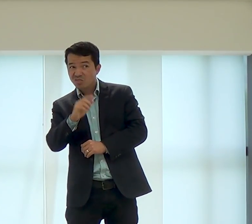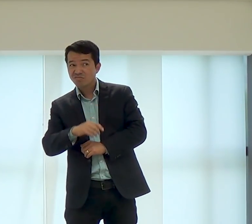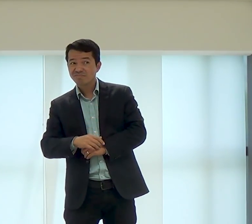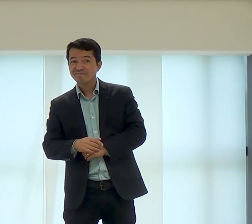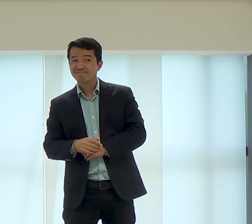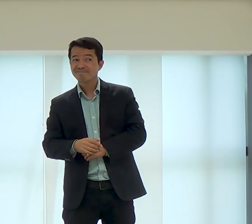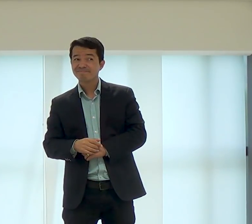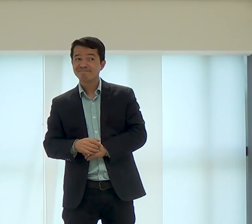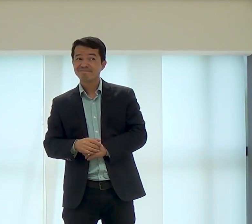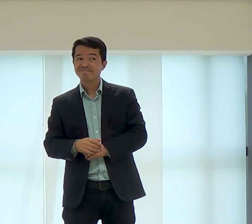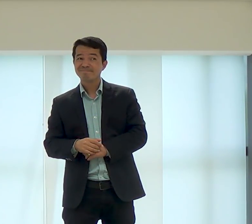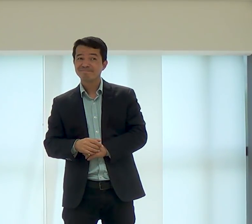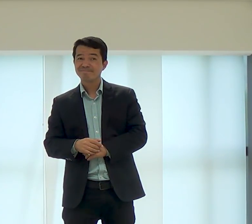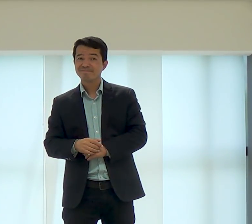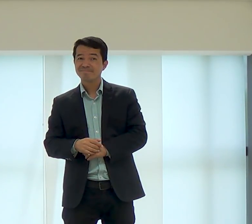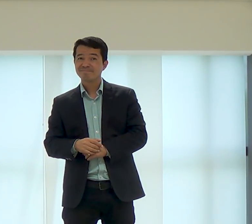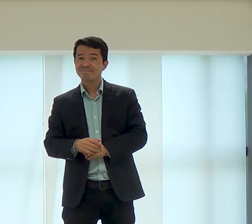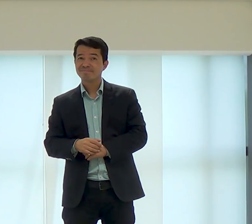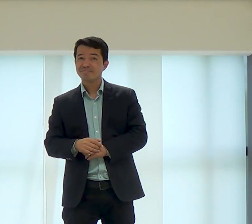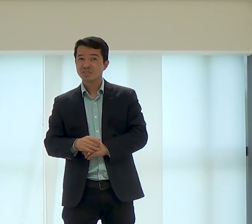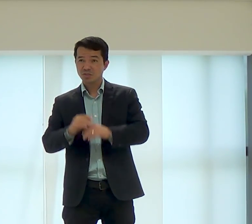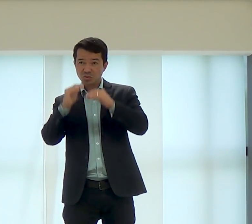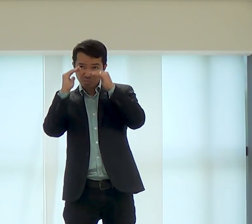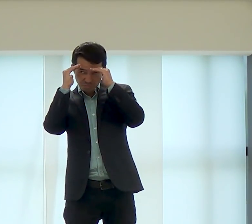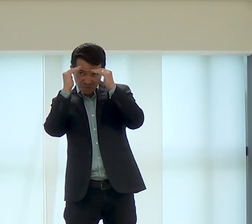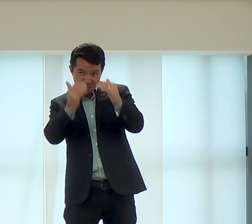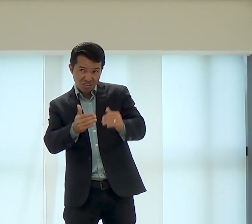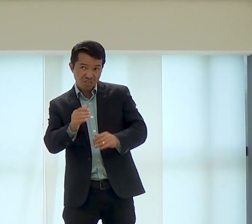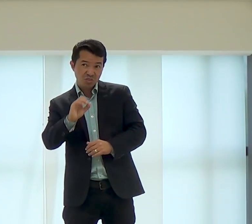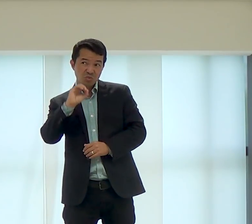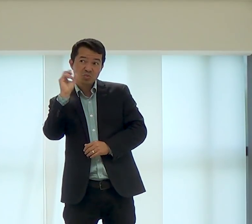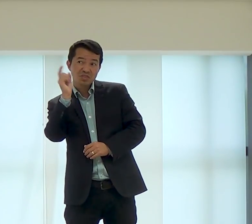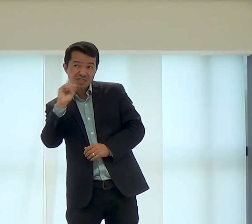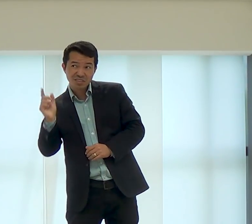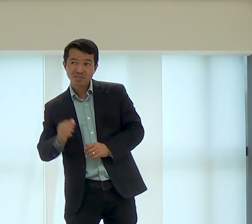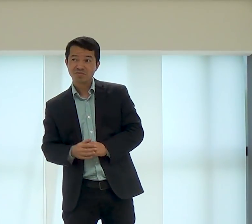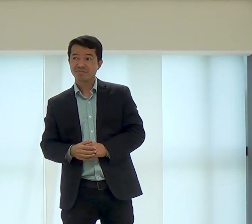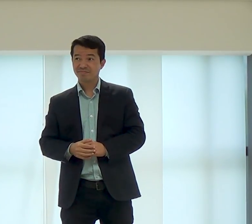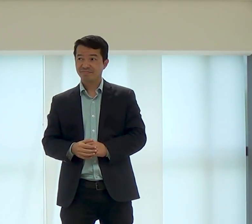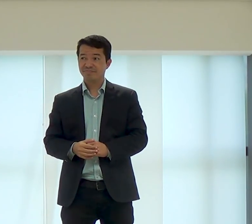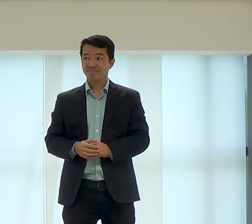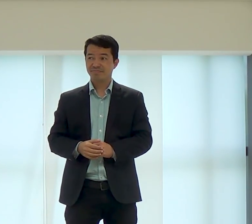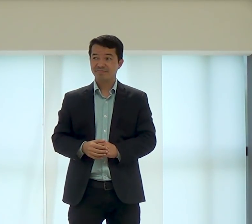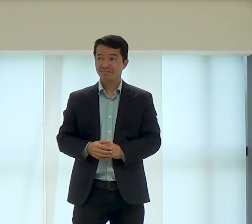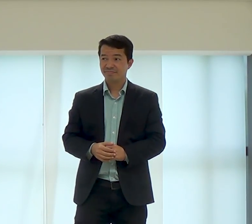você obedece a Deus ou não? você é obediente ou não?